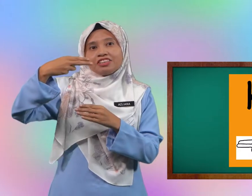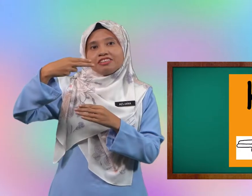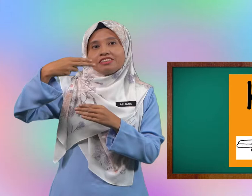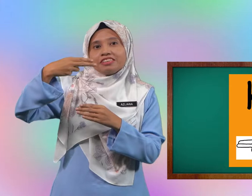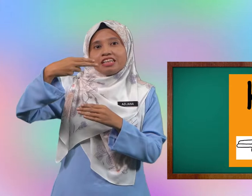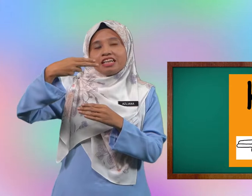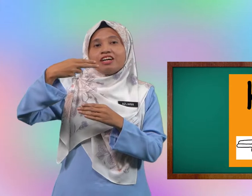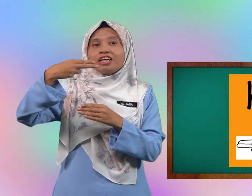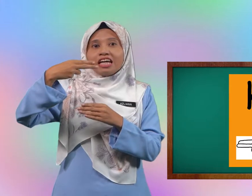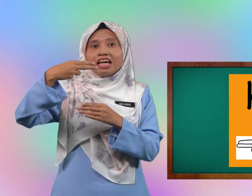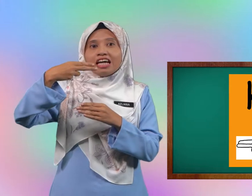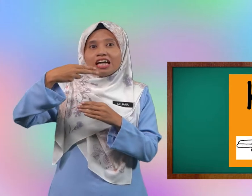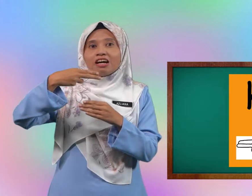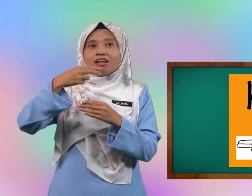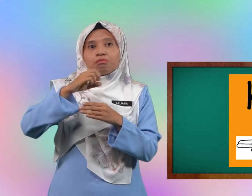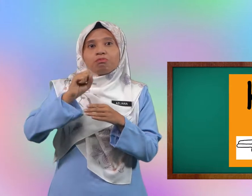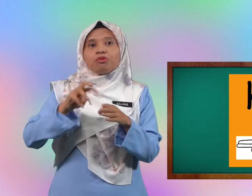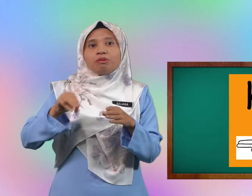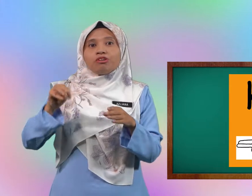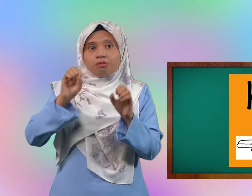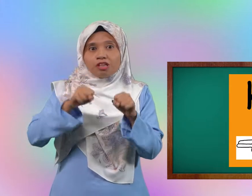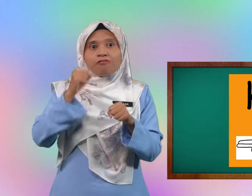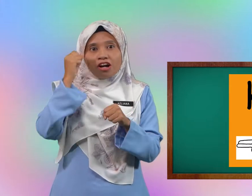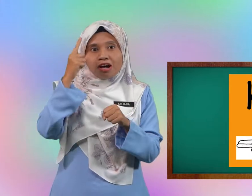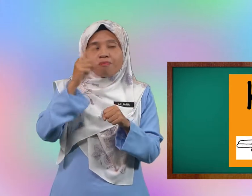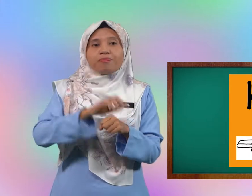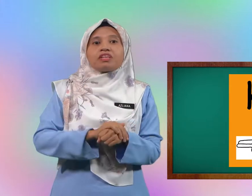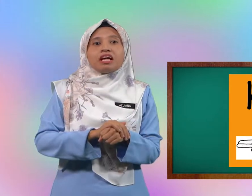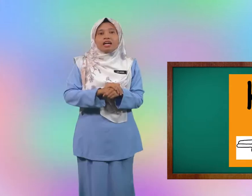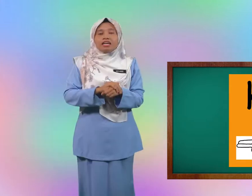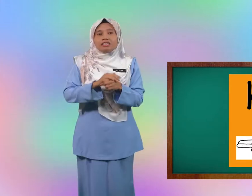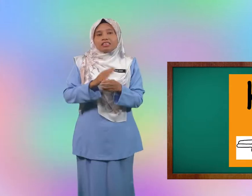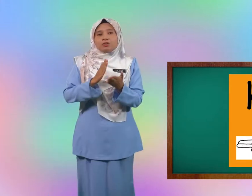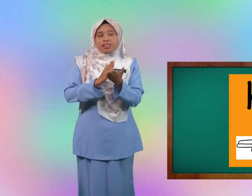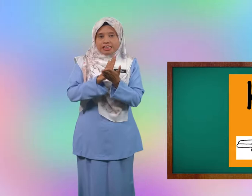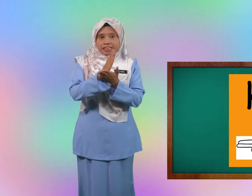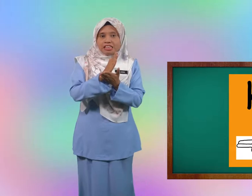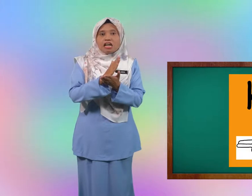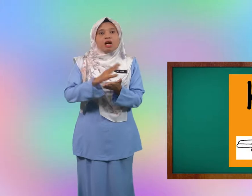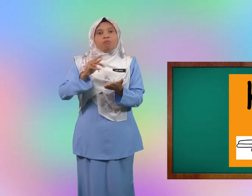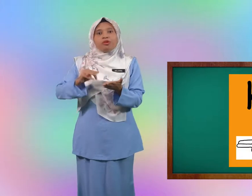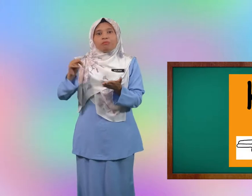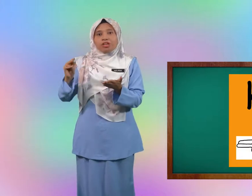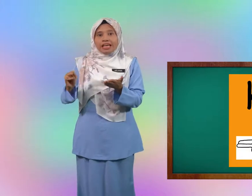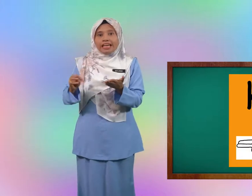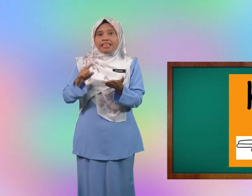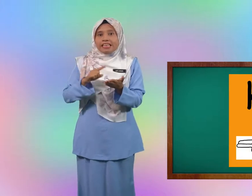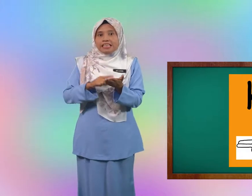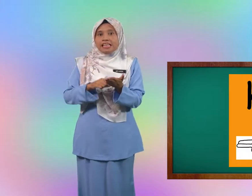ok murid-murid boleh faham seterusnya murid-murid ini